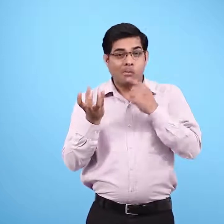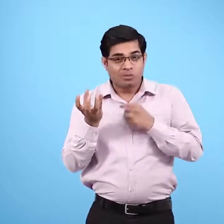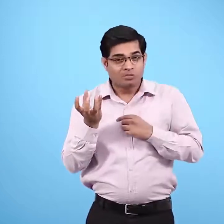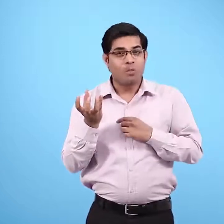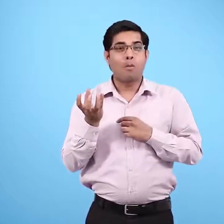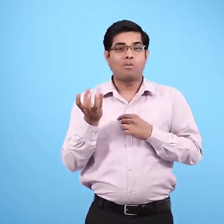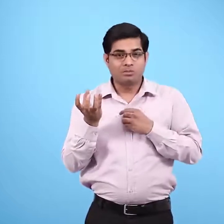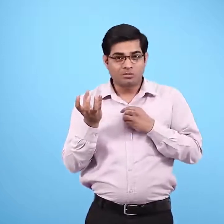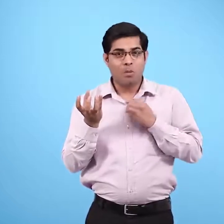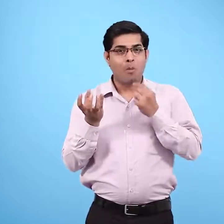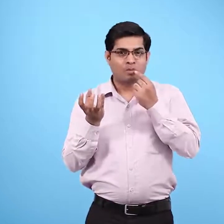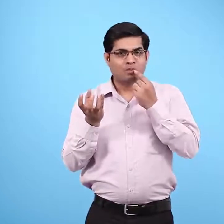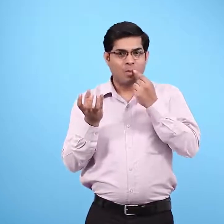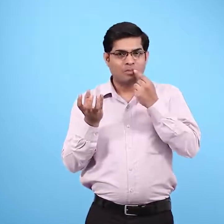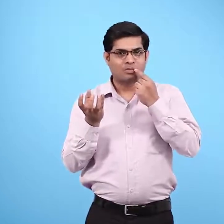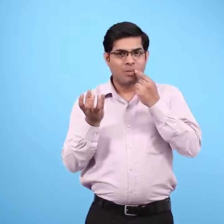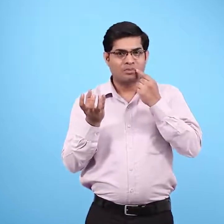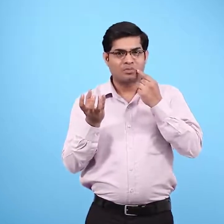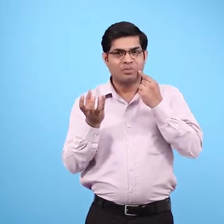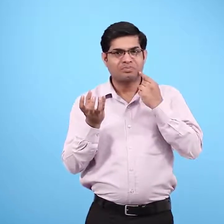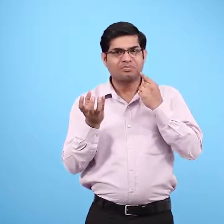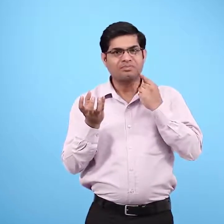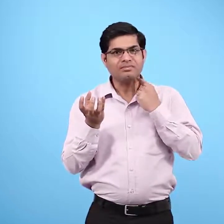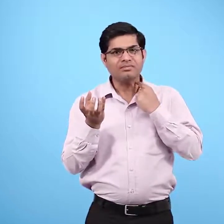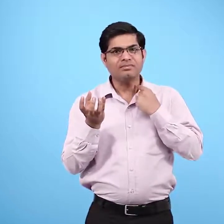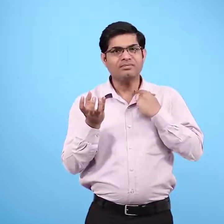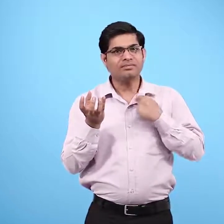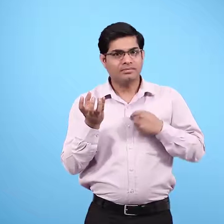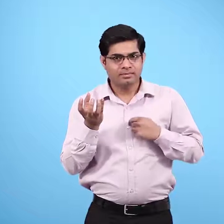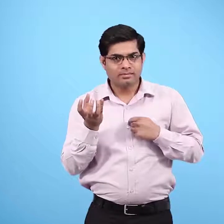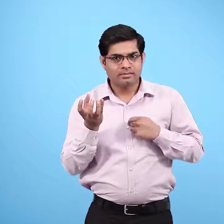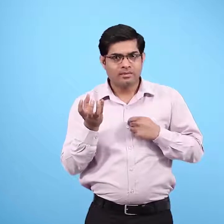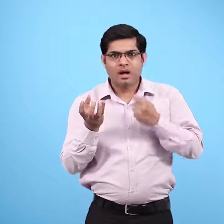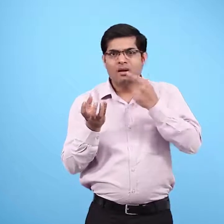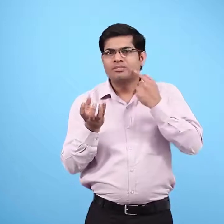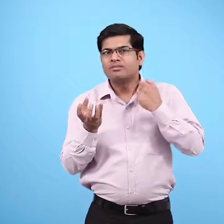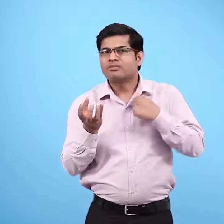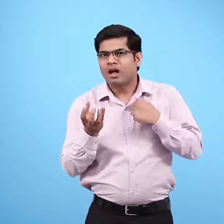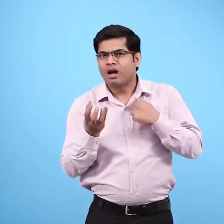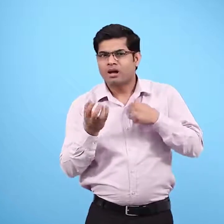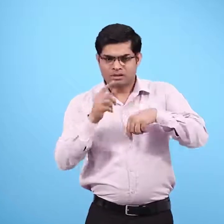तो उसे मुह में डालने से लेकर निगलने तक कौन से बदलावाते हैं और कैसे?